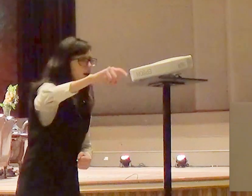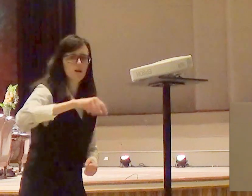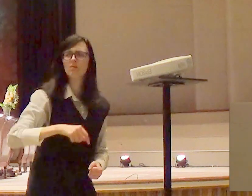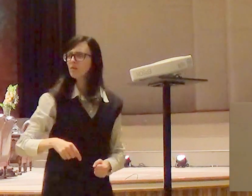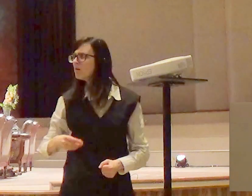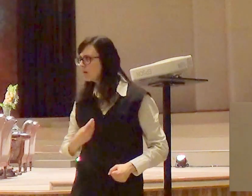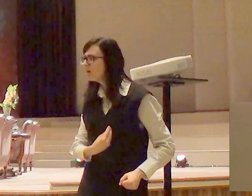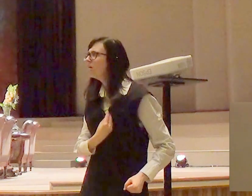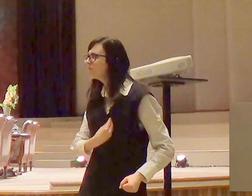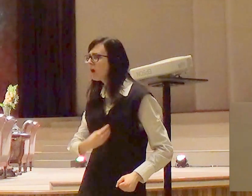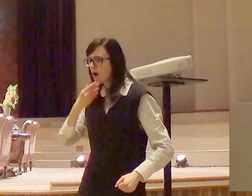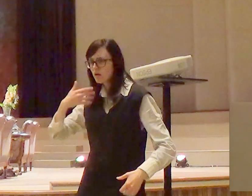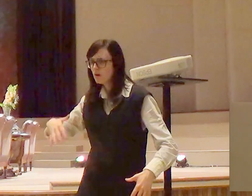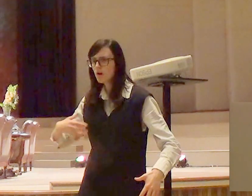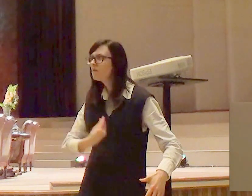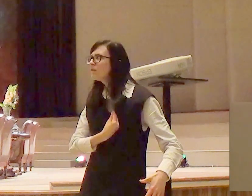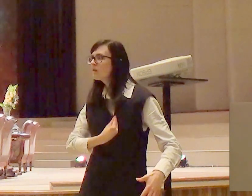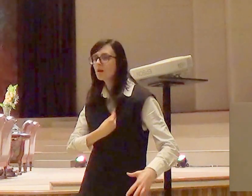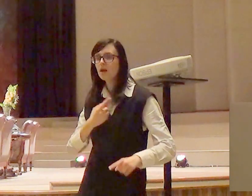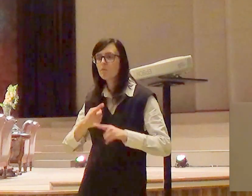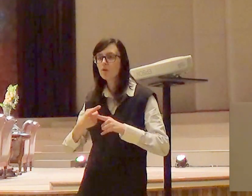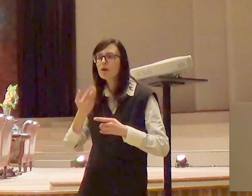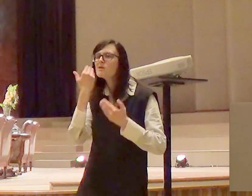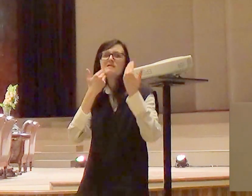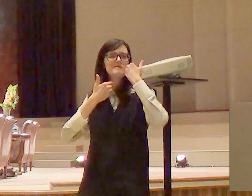certeza porque Deus falou comigo naqueles segundos